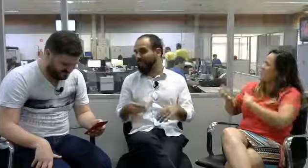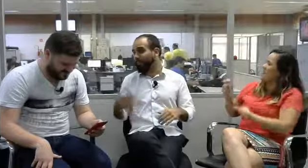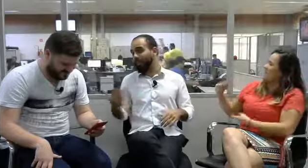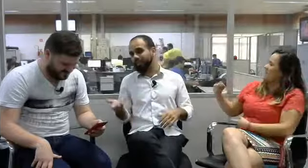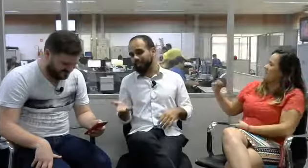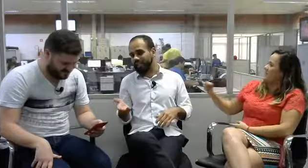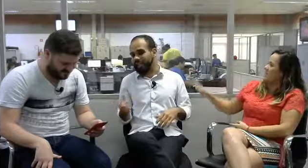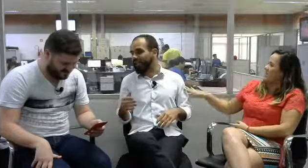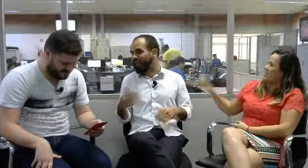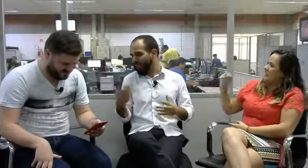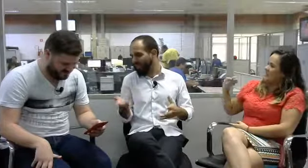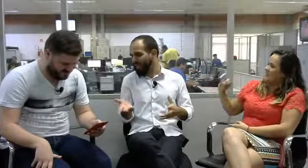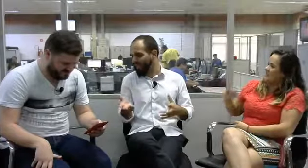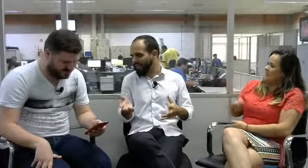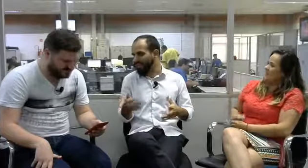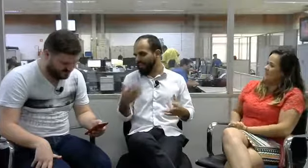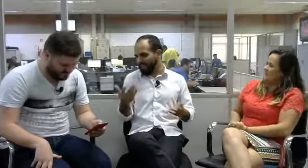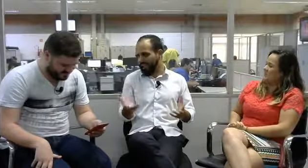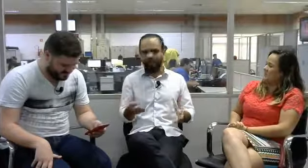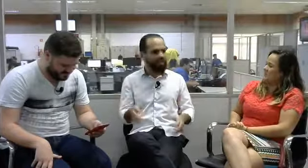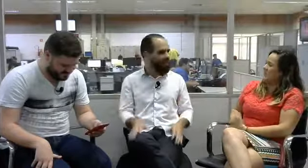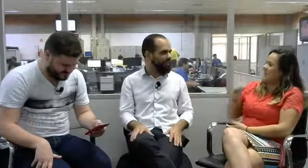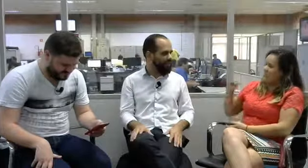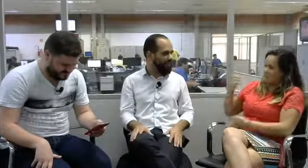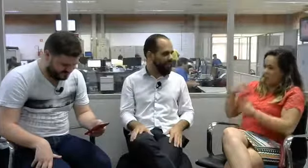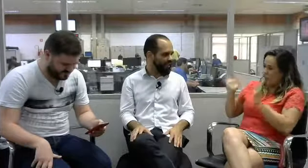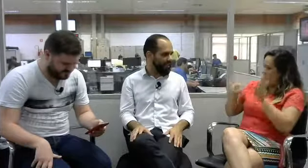pode ser que ela não conheça, talvez, a língua de sinais, né?